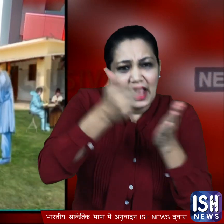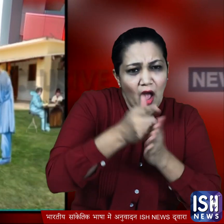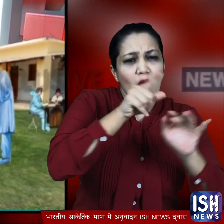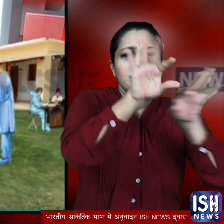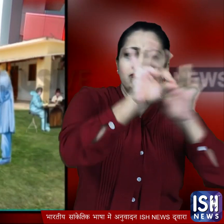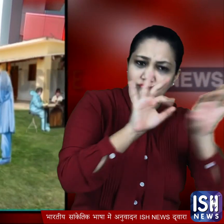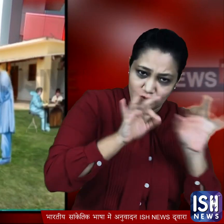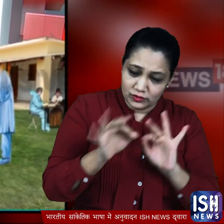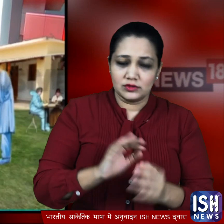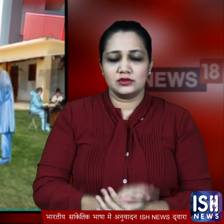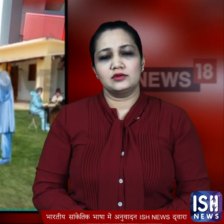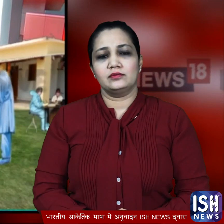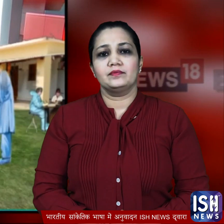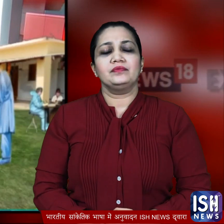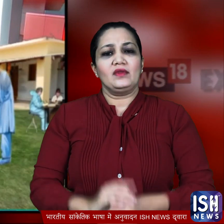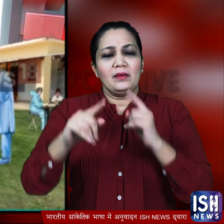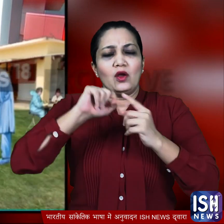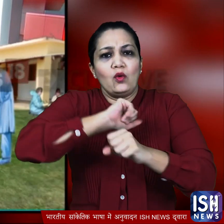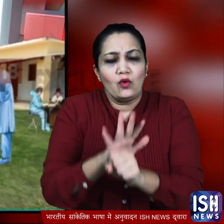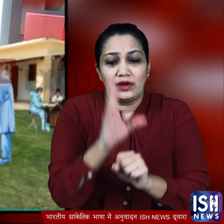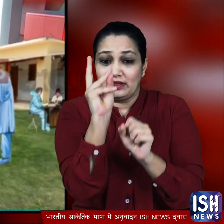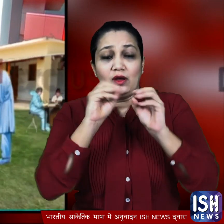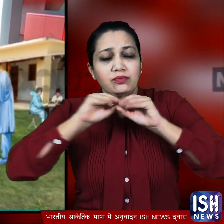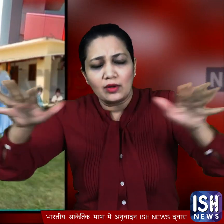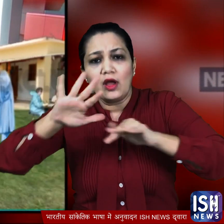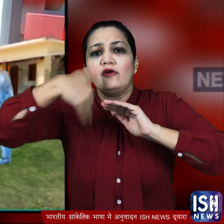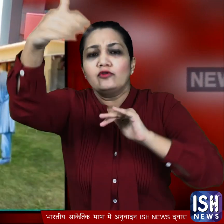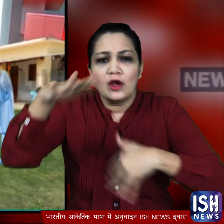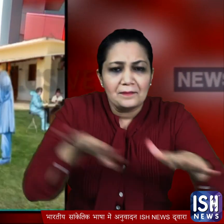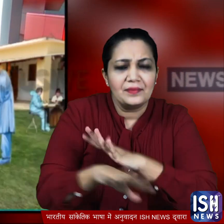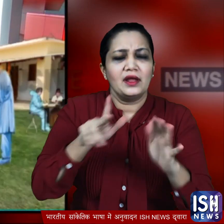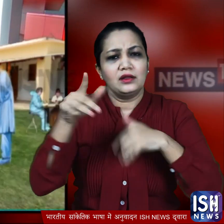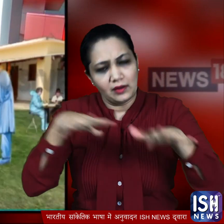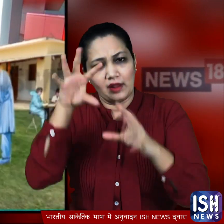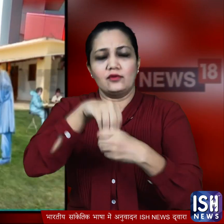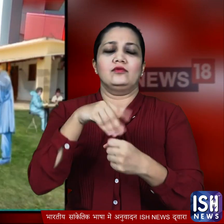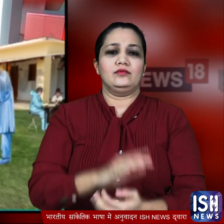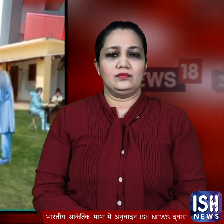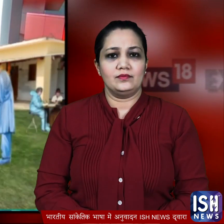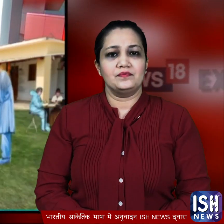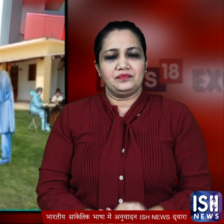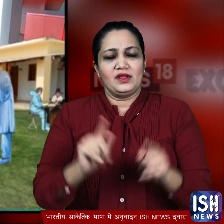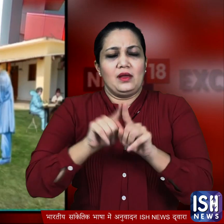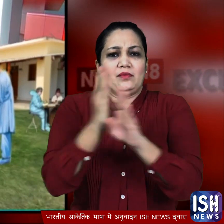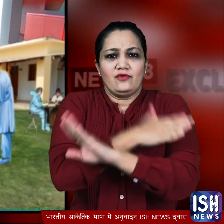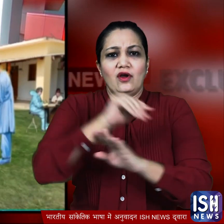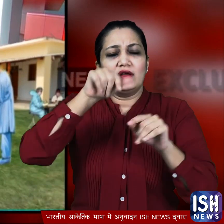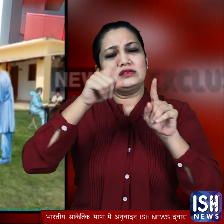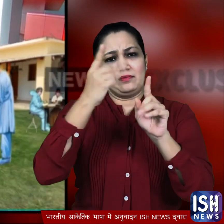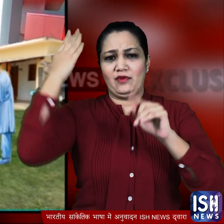सैंपल लेने पर जोर होगा इसे कोरोना की तीसरी लेहर के लिए देश की तयारियों का हिस्सा माना जा रहा है इससे पहले देश में तीन बार सेरो सर्वे कराय